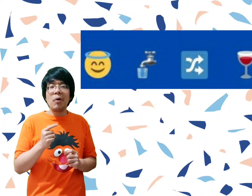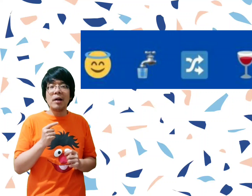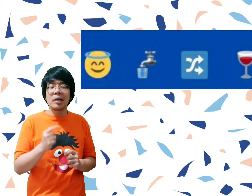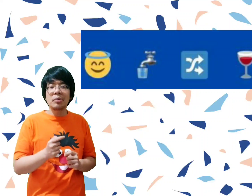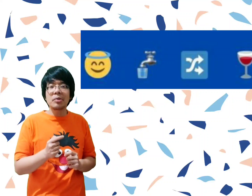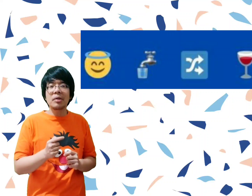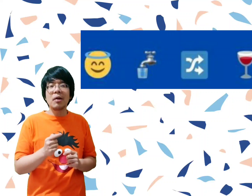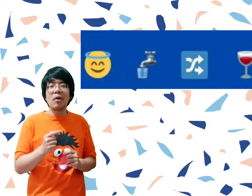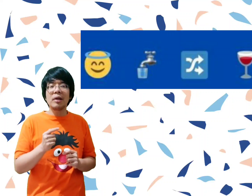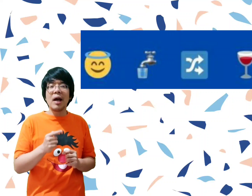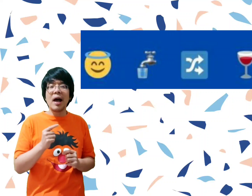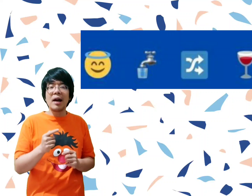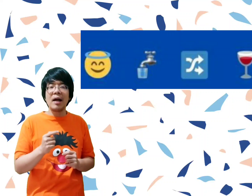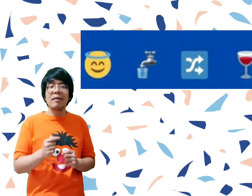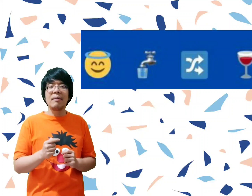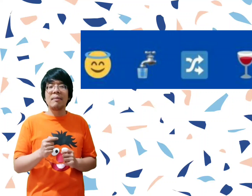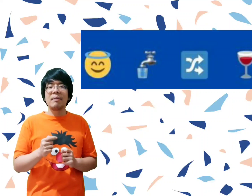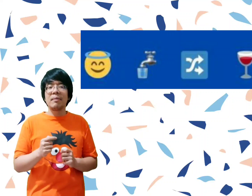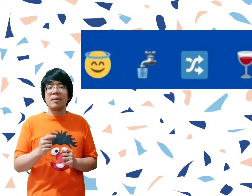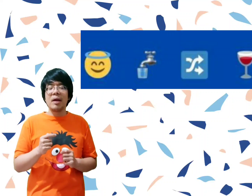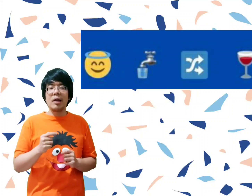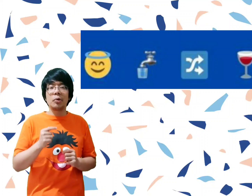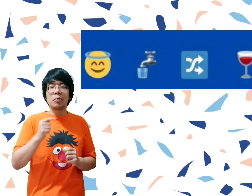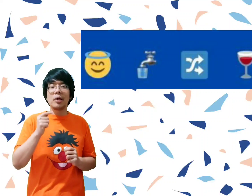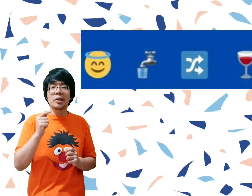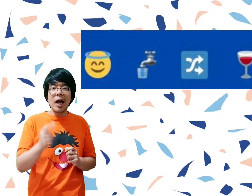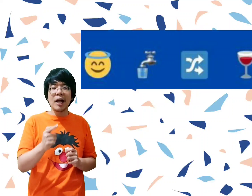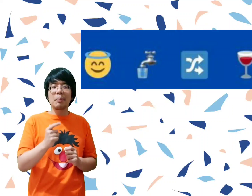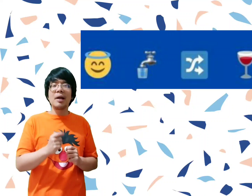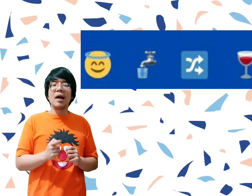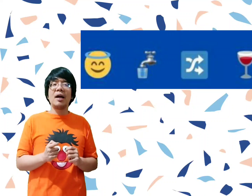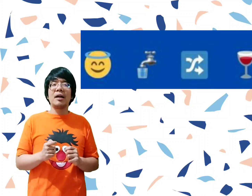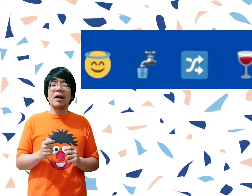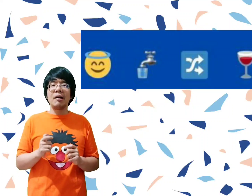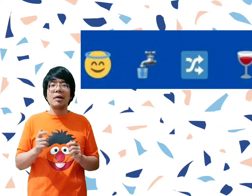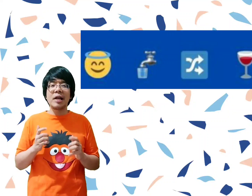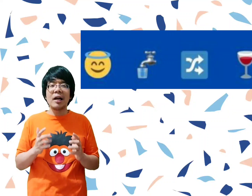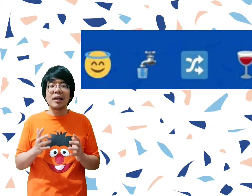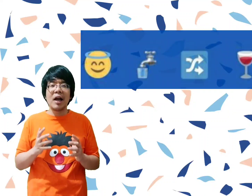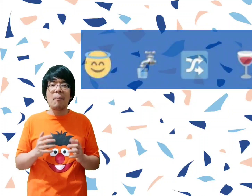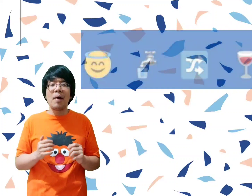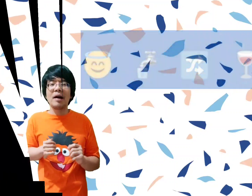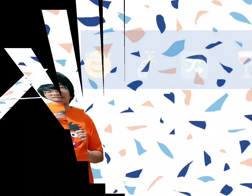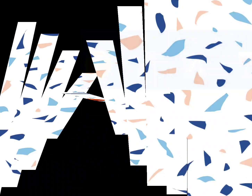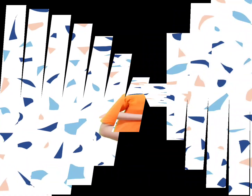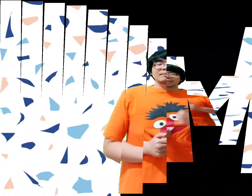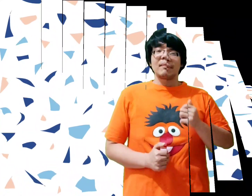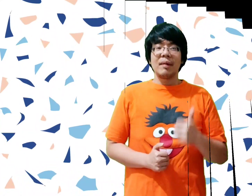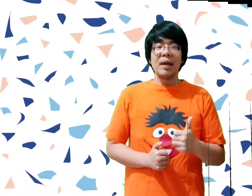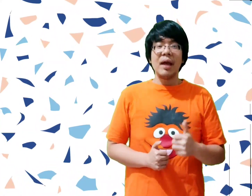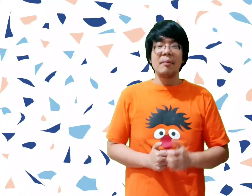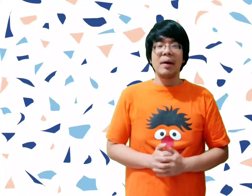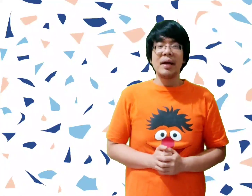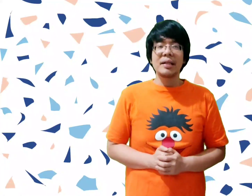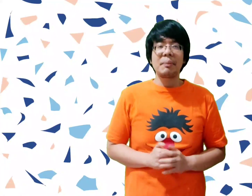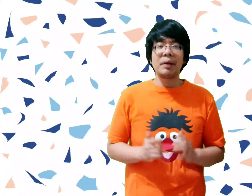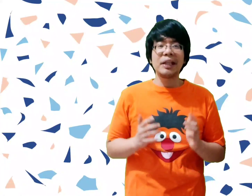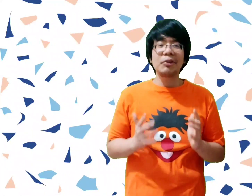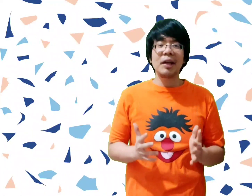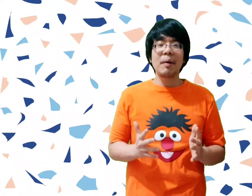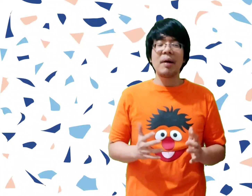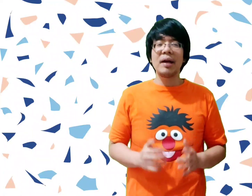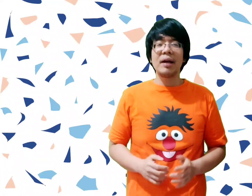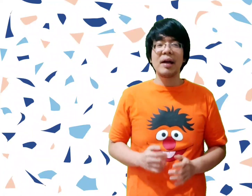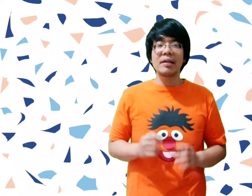pertama Tuhan Yesus di kota Kana. Nah, itu juga sangat benar. Karena udah sangat lengkap banget jawabannya ya. Ya, baik.